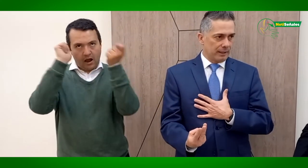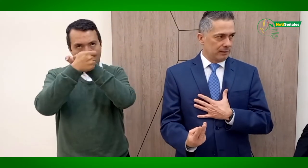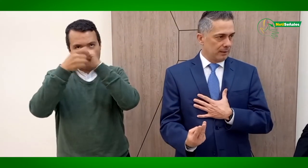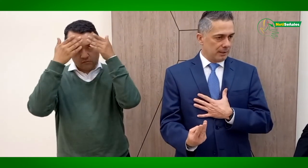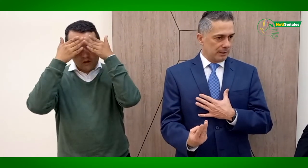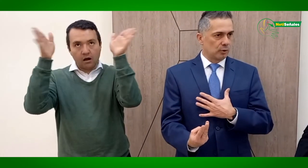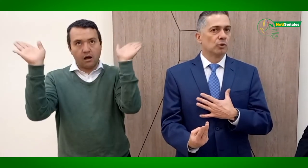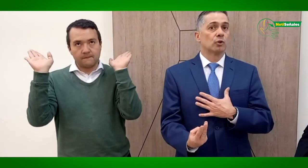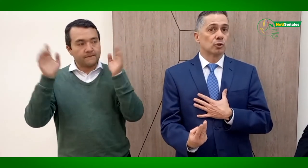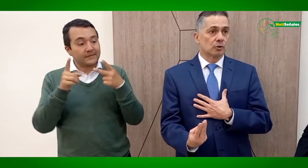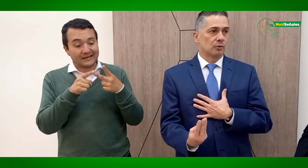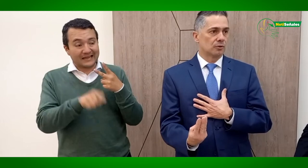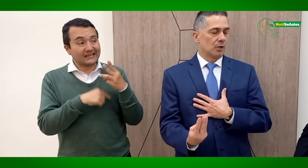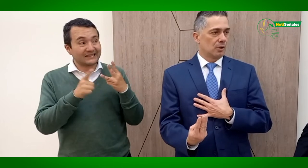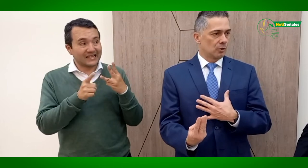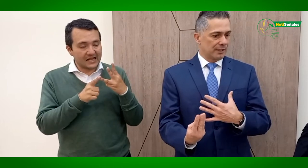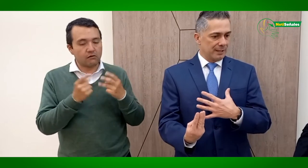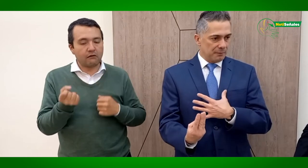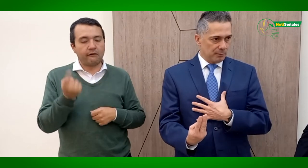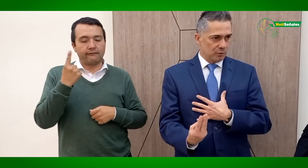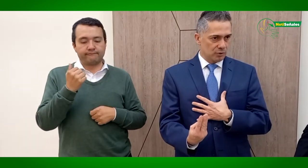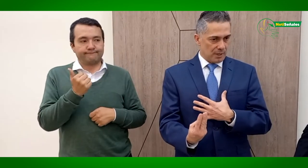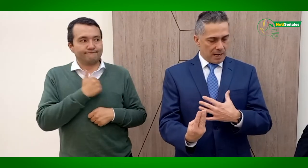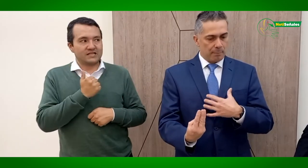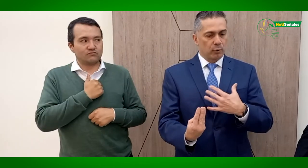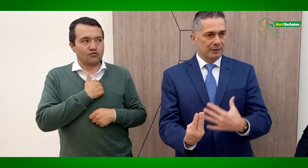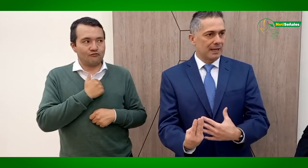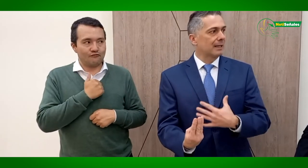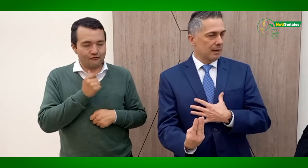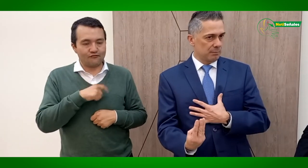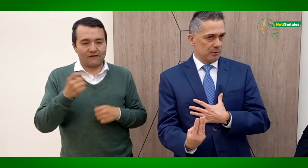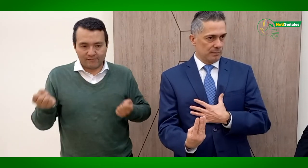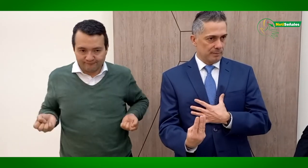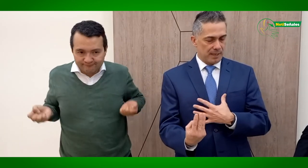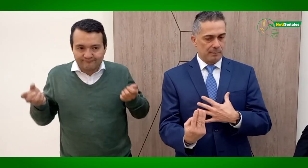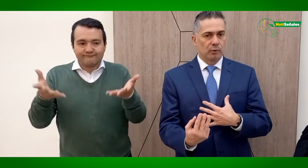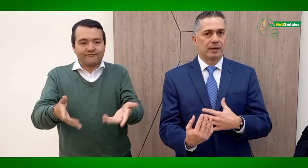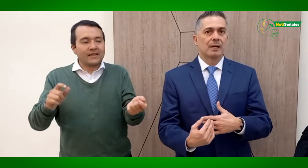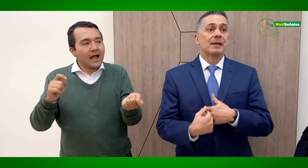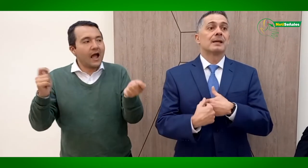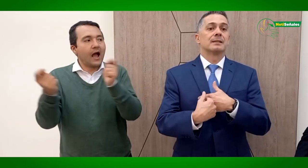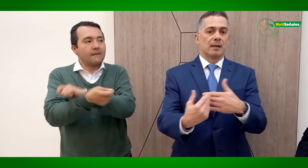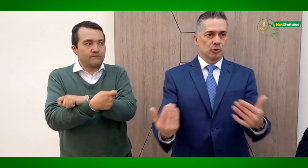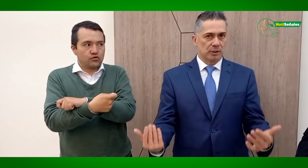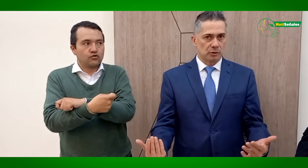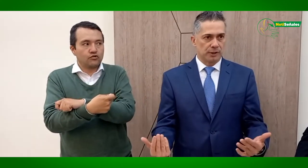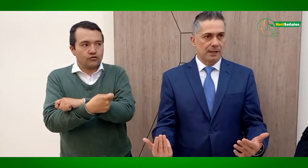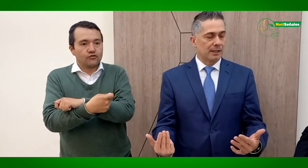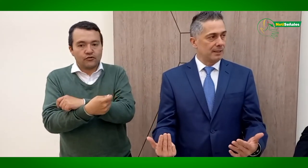que somos nosotros los que debemos aportar al cambio para poder que seamos una sociedad cada día